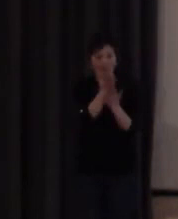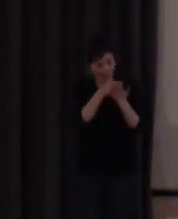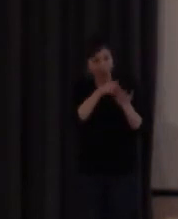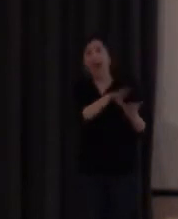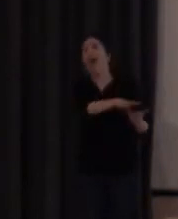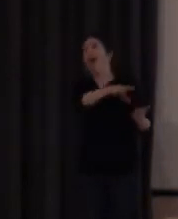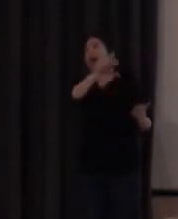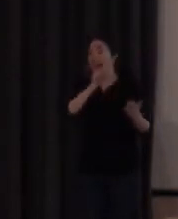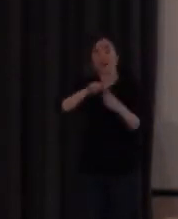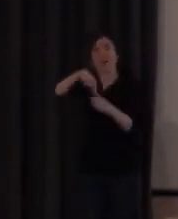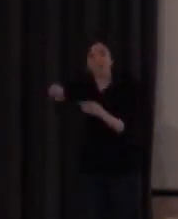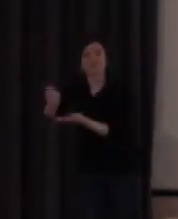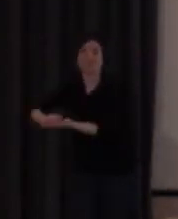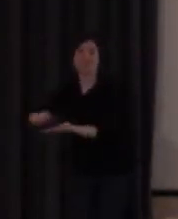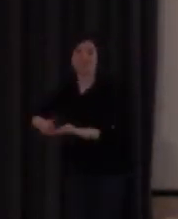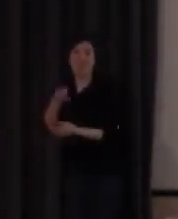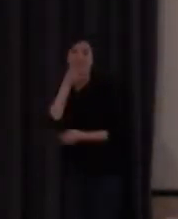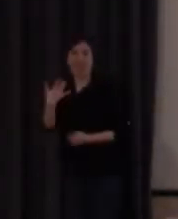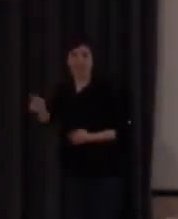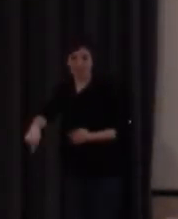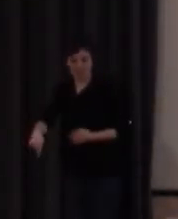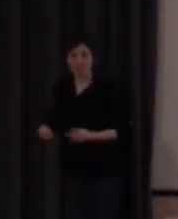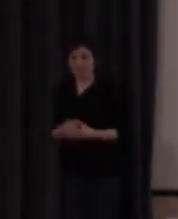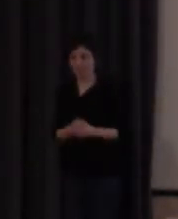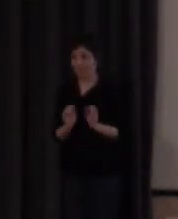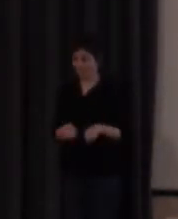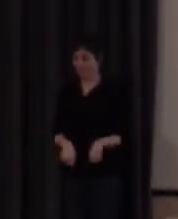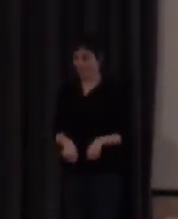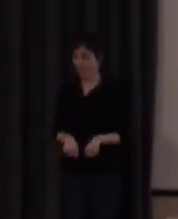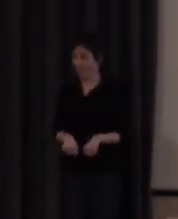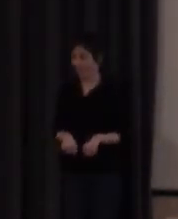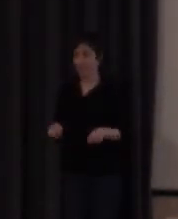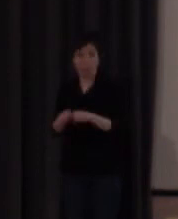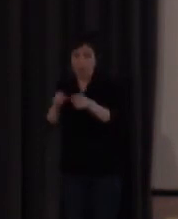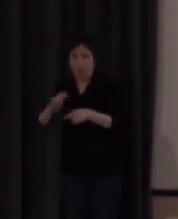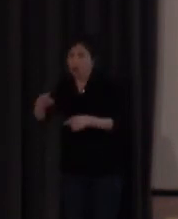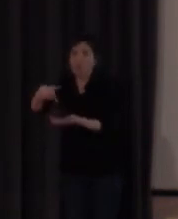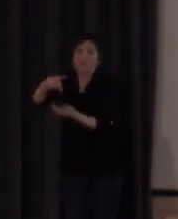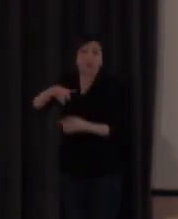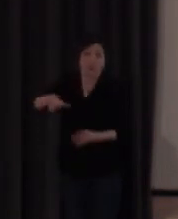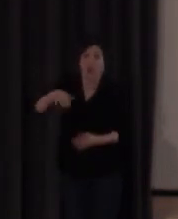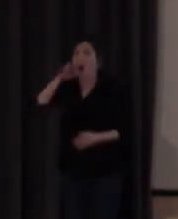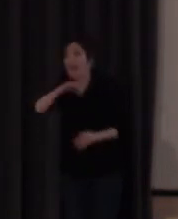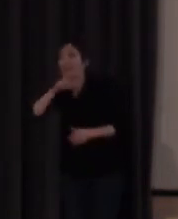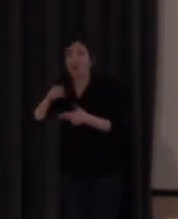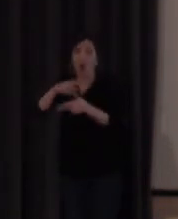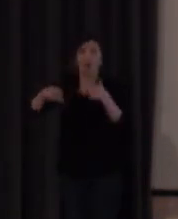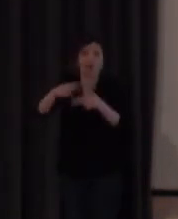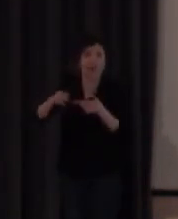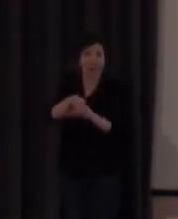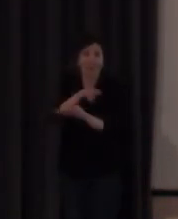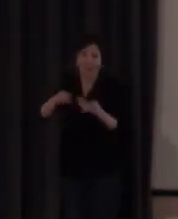hablarlas o a la hora de escribirlas. Léase español, catalán, gallego, euskera, inglés,